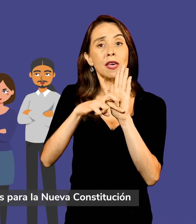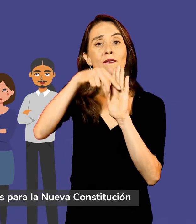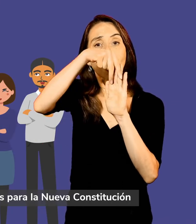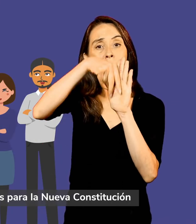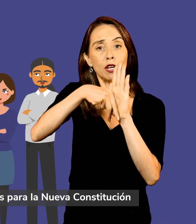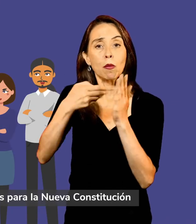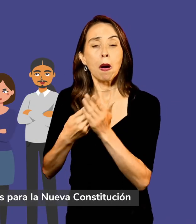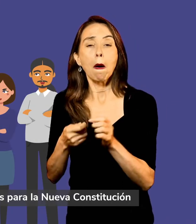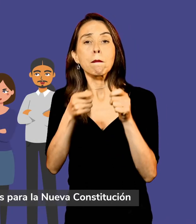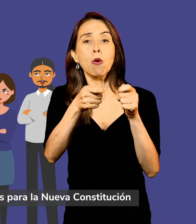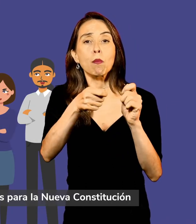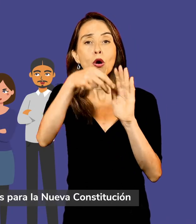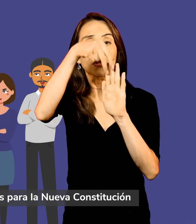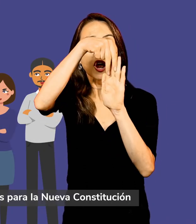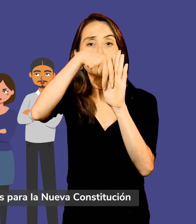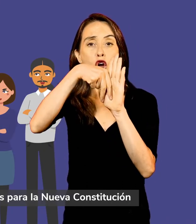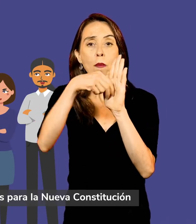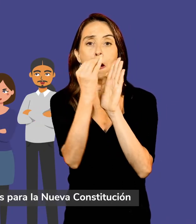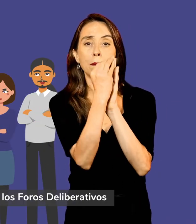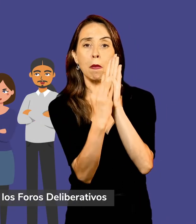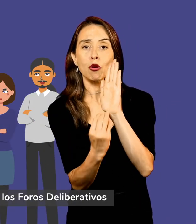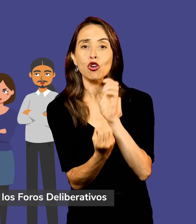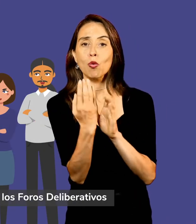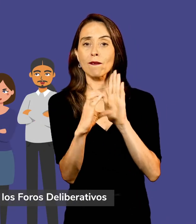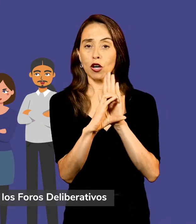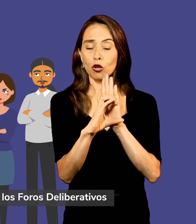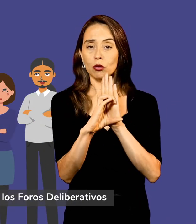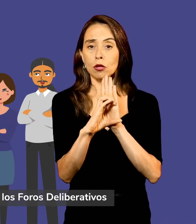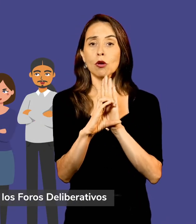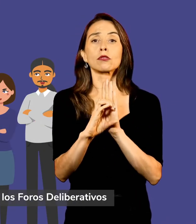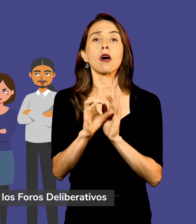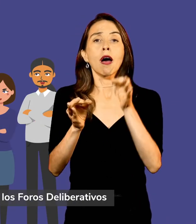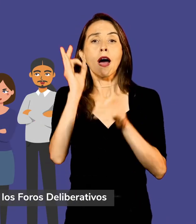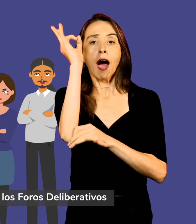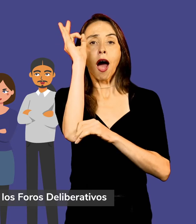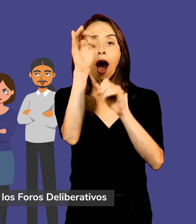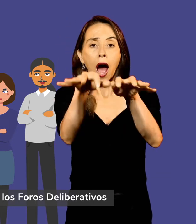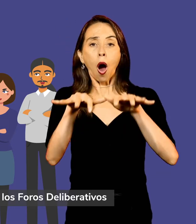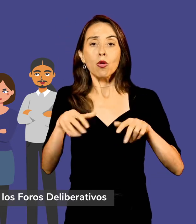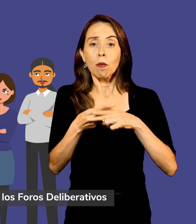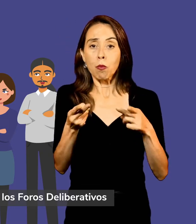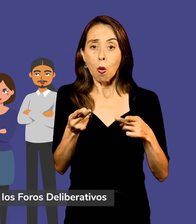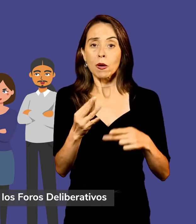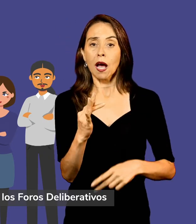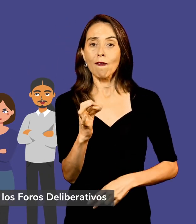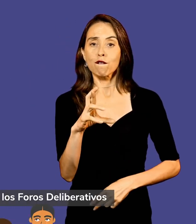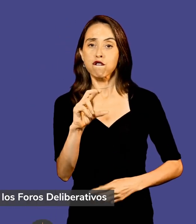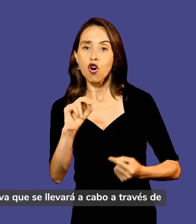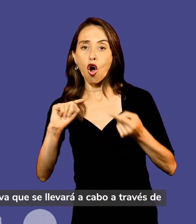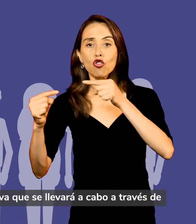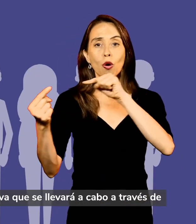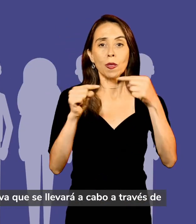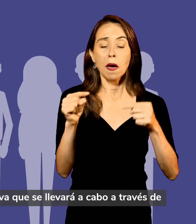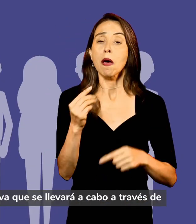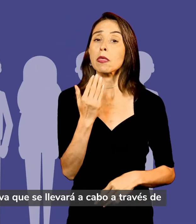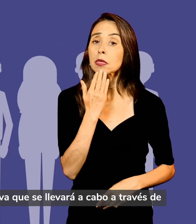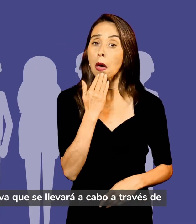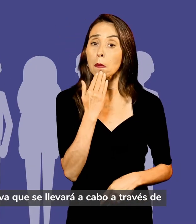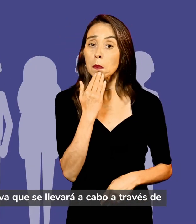normas para la nueva Constitución, las audiencias públicas y los foros deliberativos. También está la participación